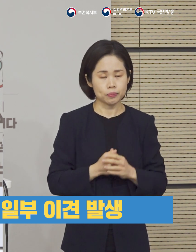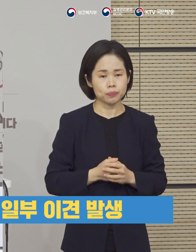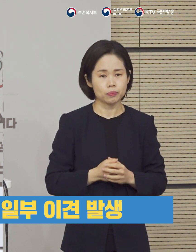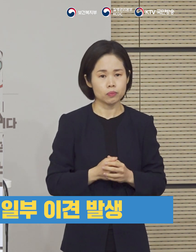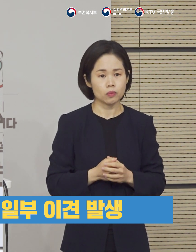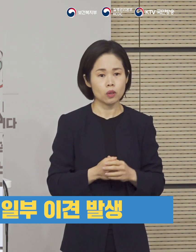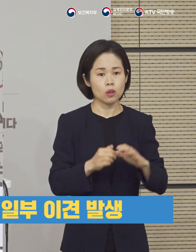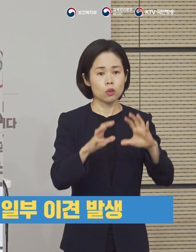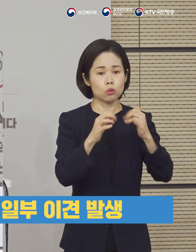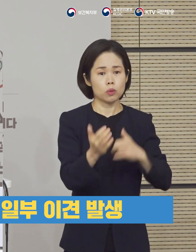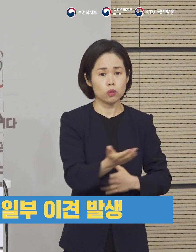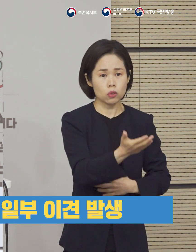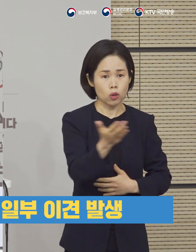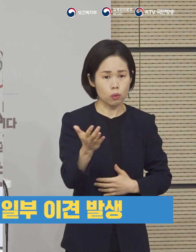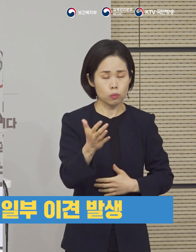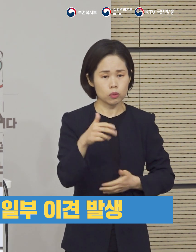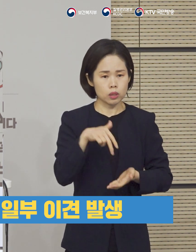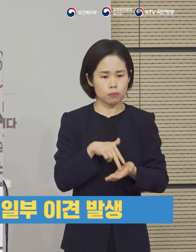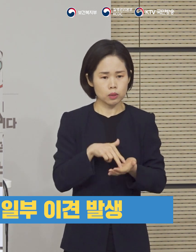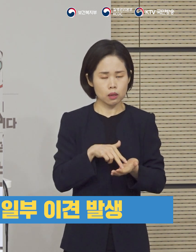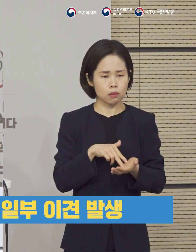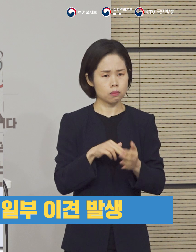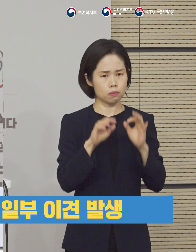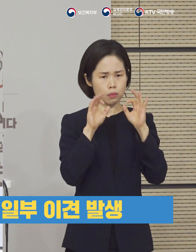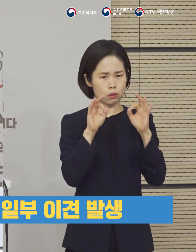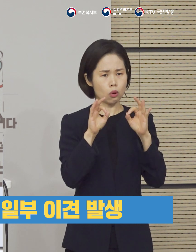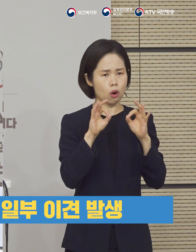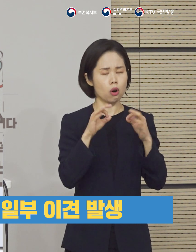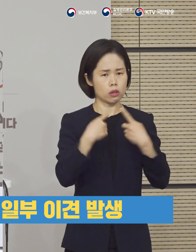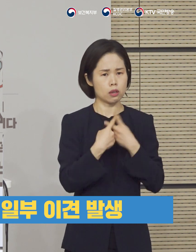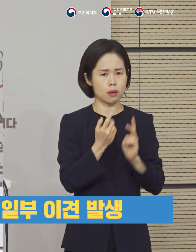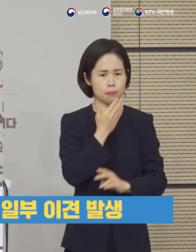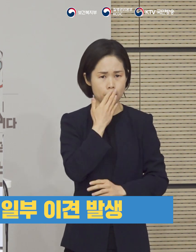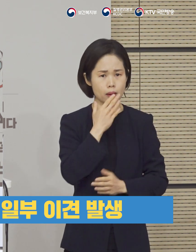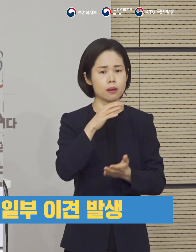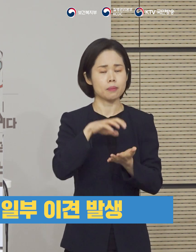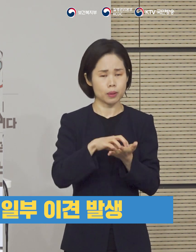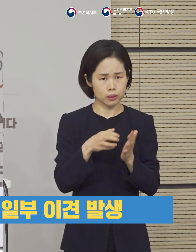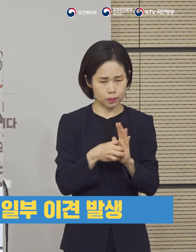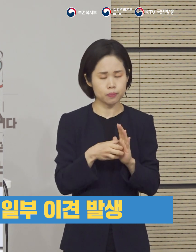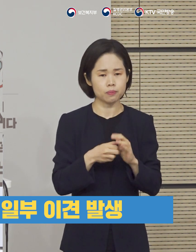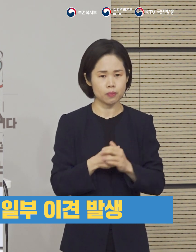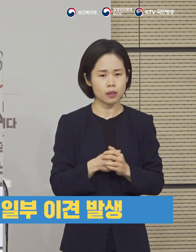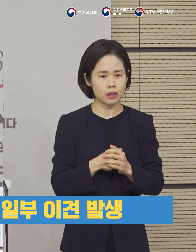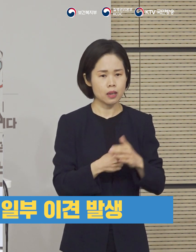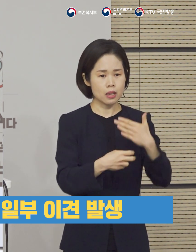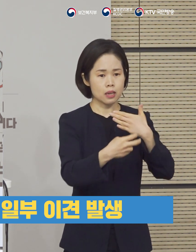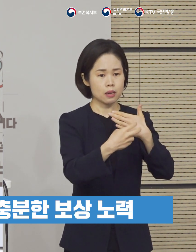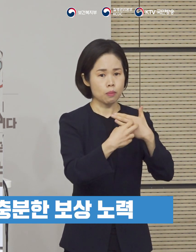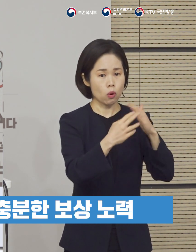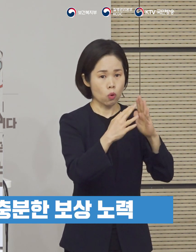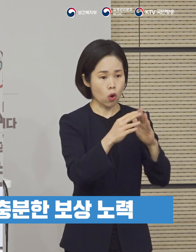사안도 있습니다. 최대한 국민들도 납득하실 수 있는 범위 내에서